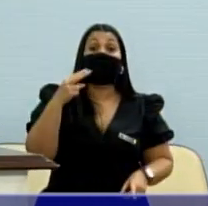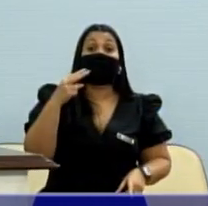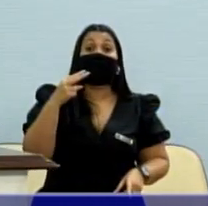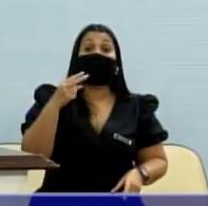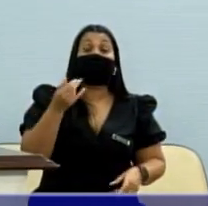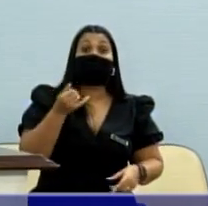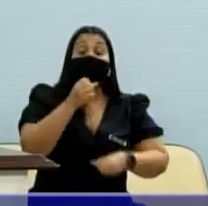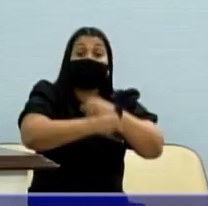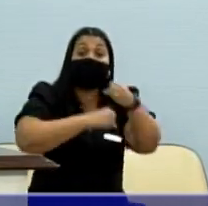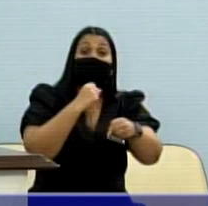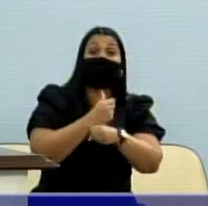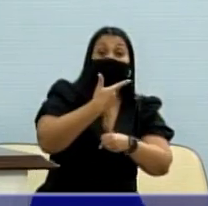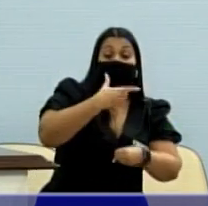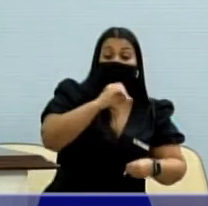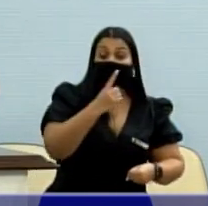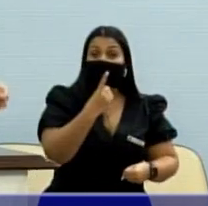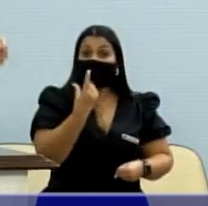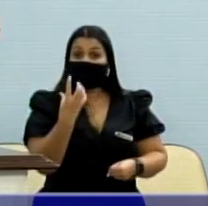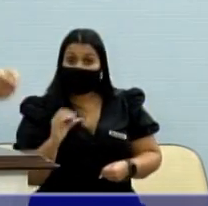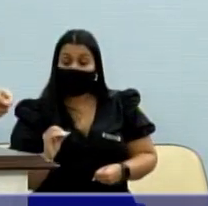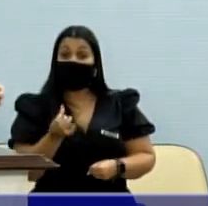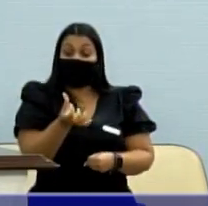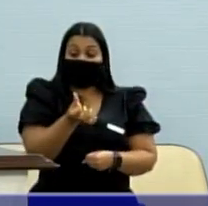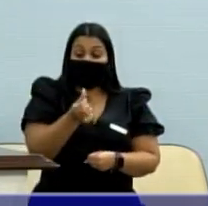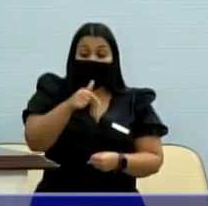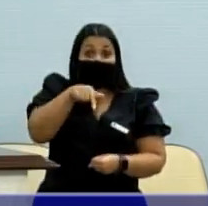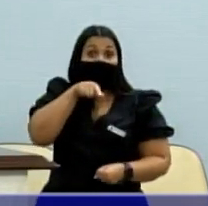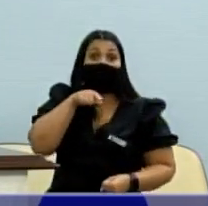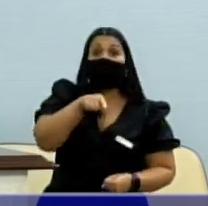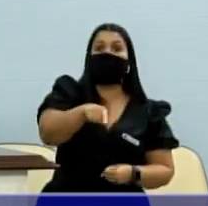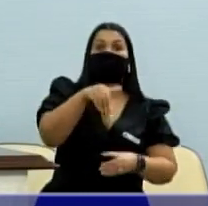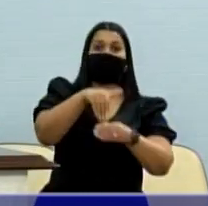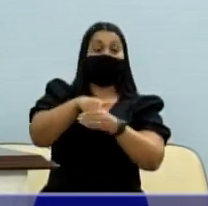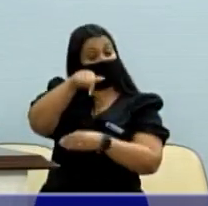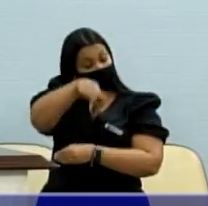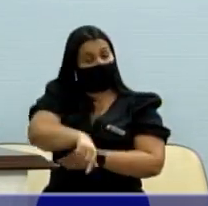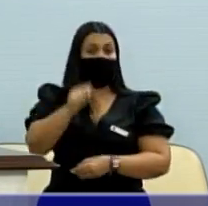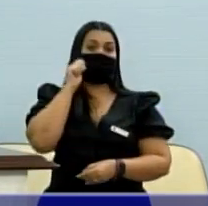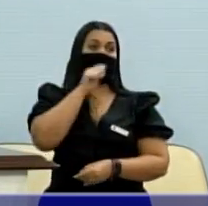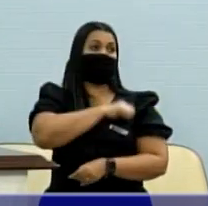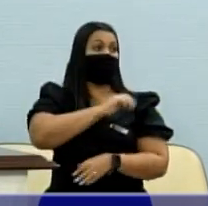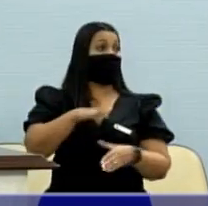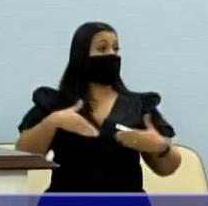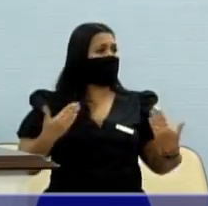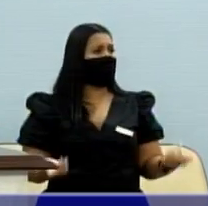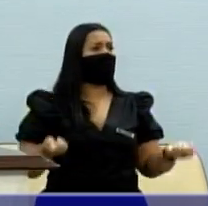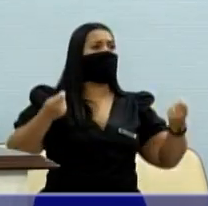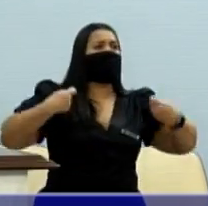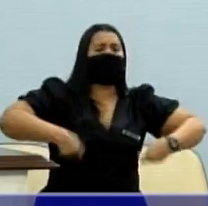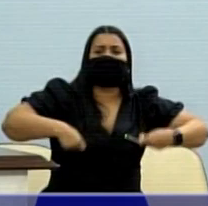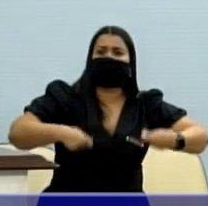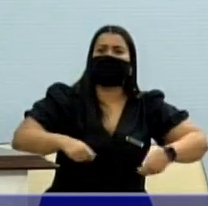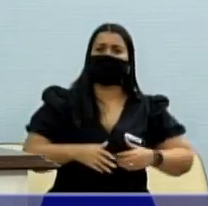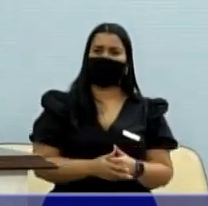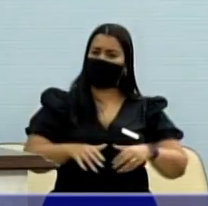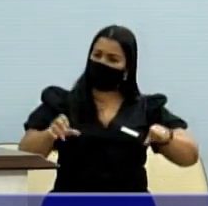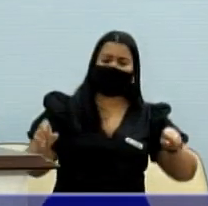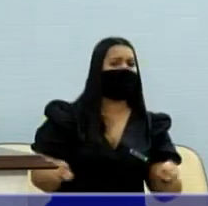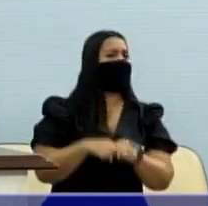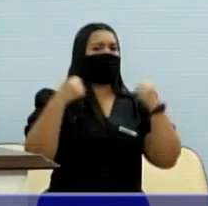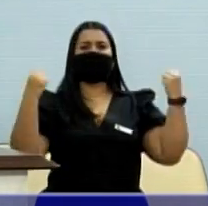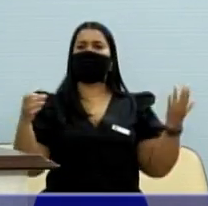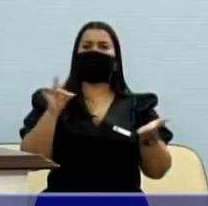cidade em 2010, com 67 mil votos dentro da cidade. Então, é necessário romper essas